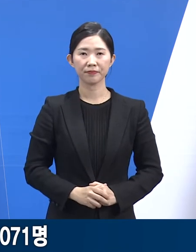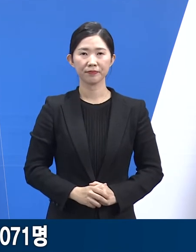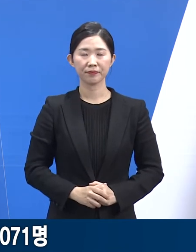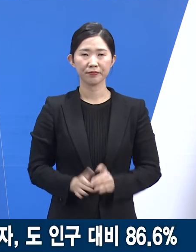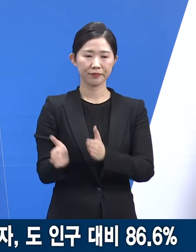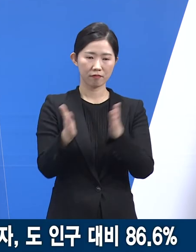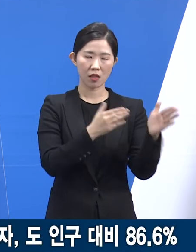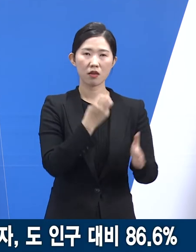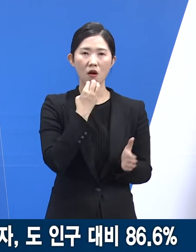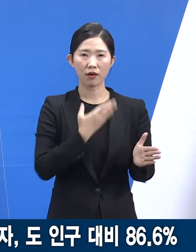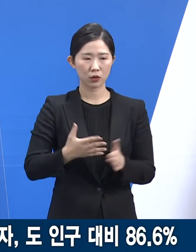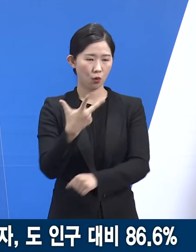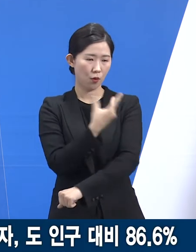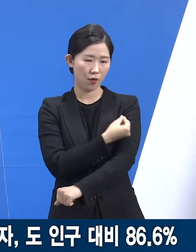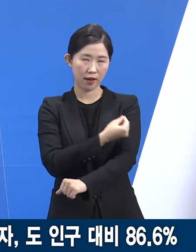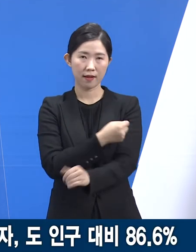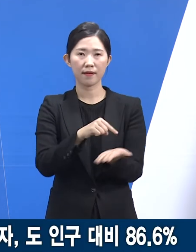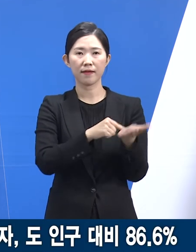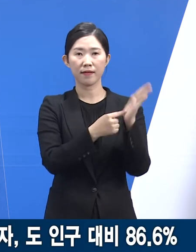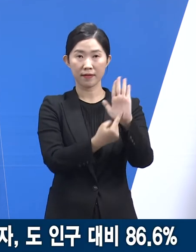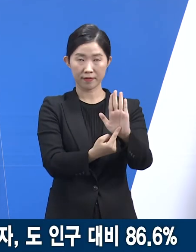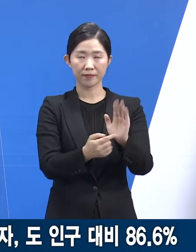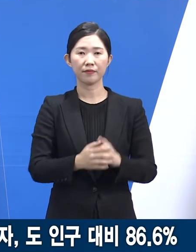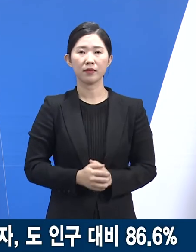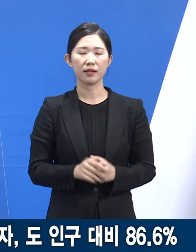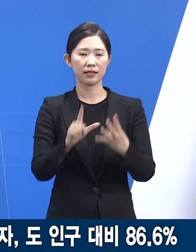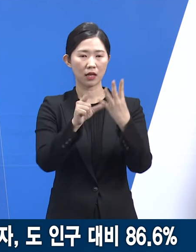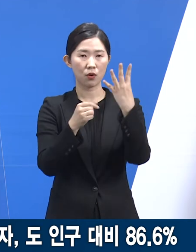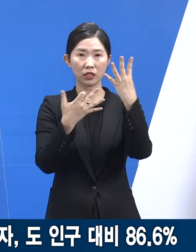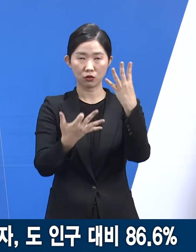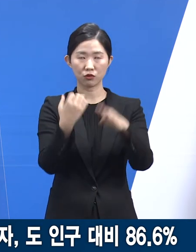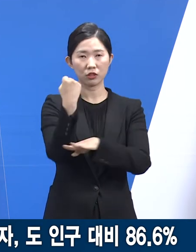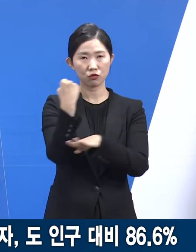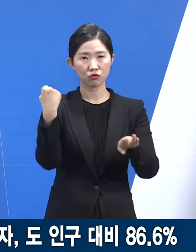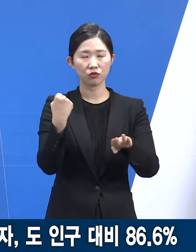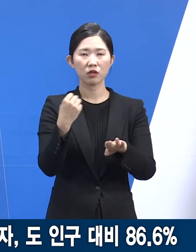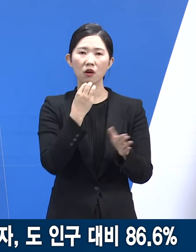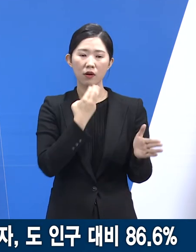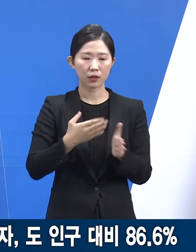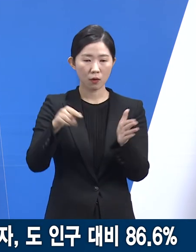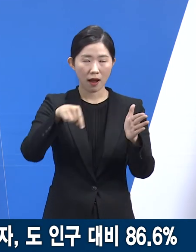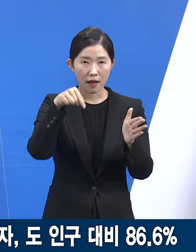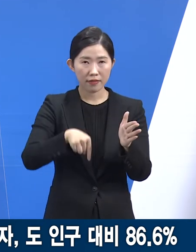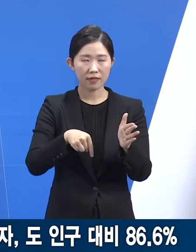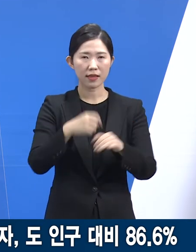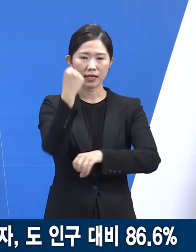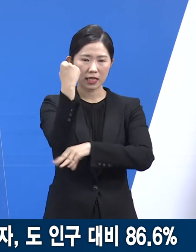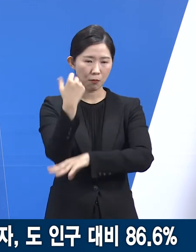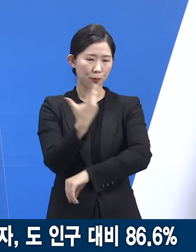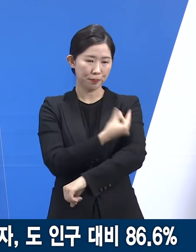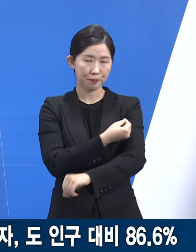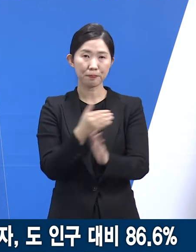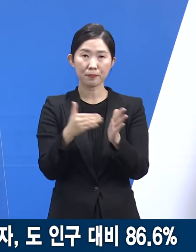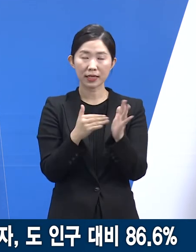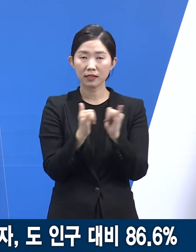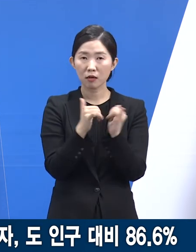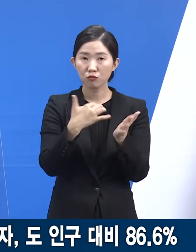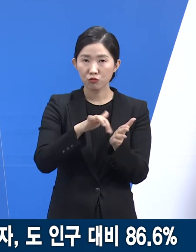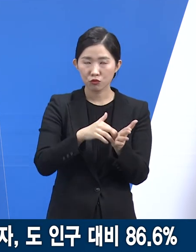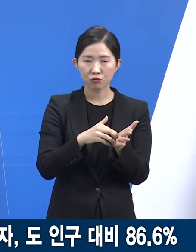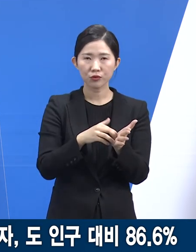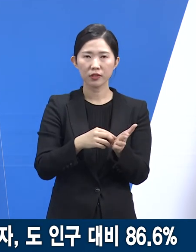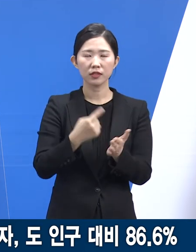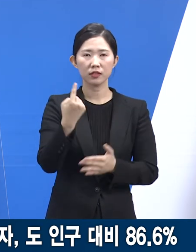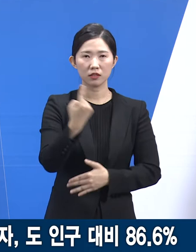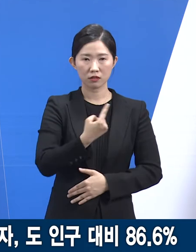다음은 경기도 코로나19 예방접종 현황입니다. 4월 19일 0시 기준 경기도민 가운데 코로나19 기본접종을 완료한 사람은 총